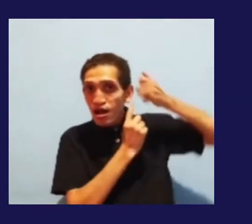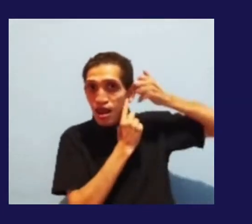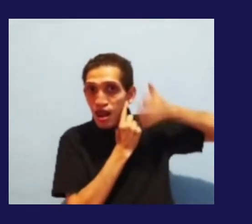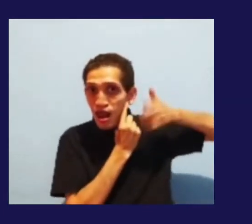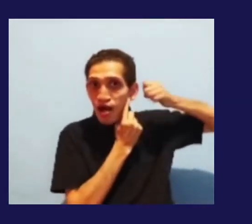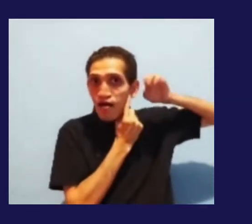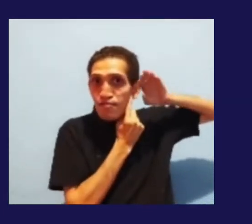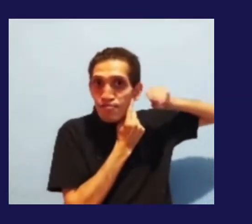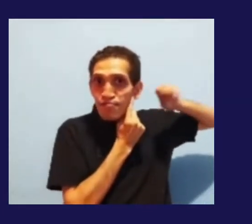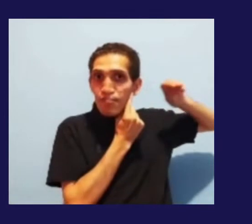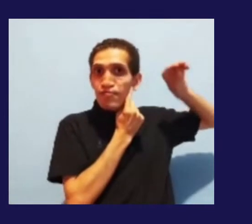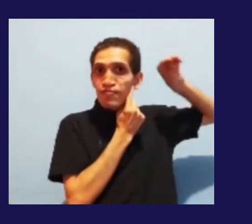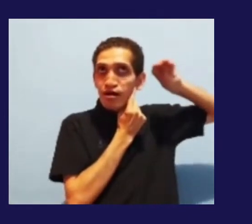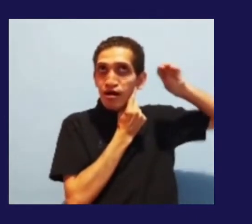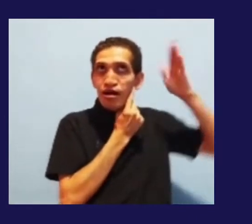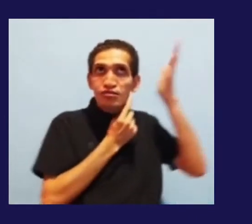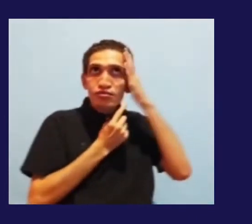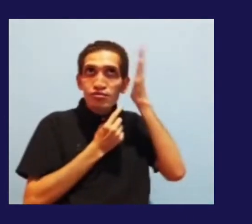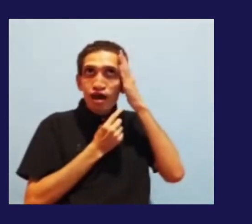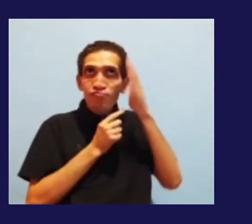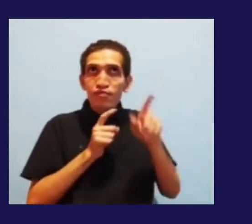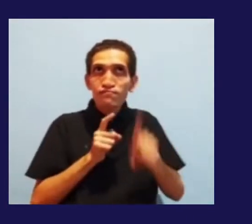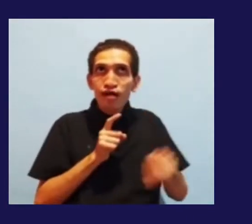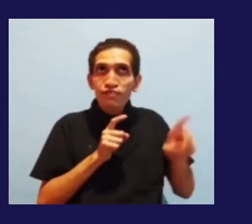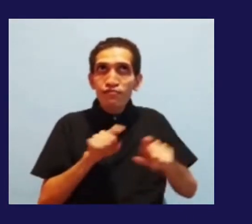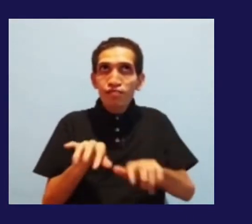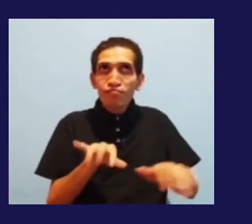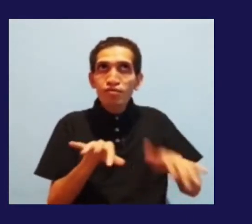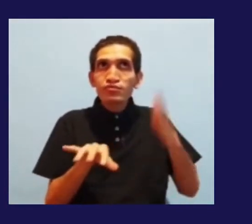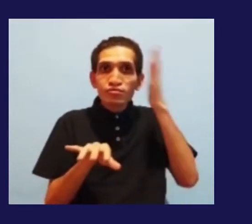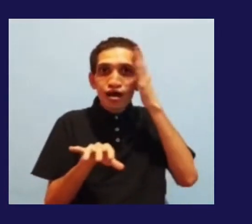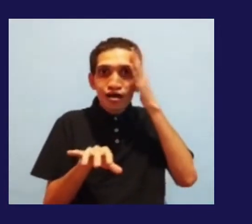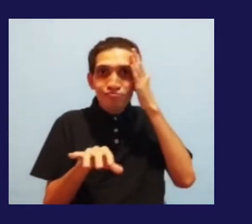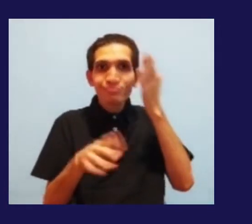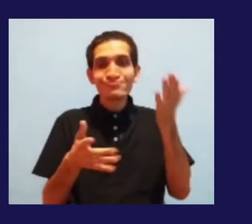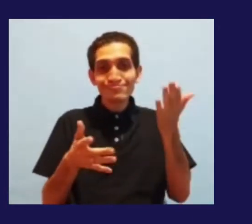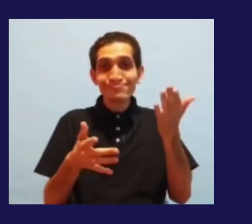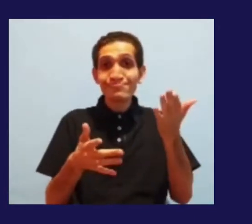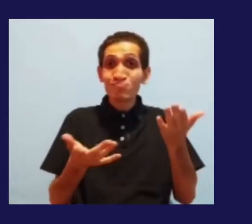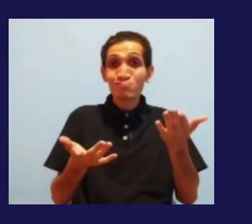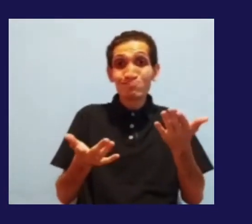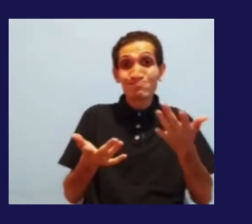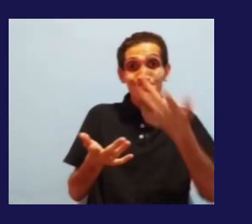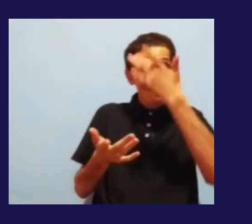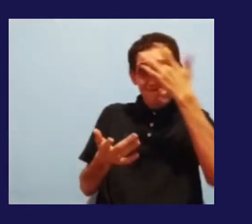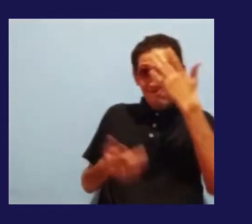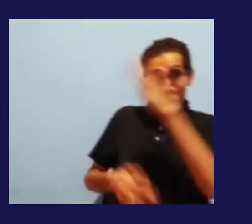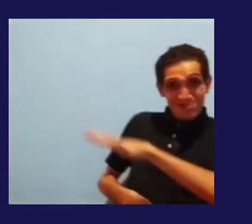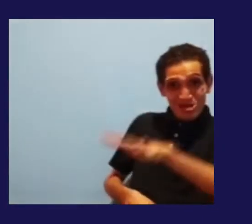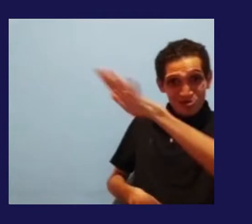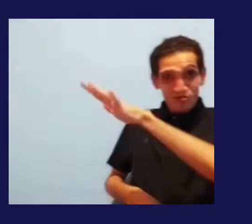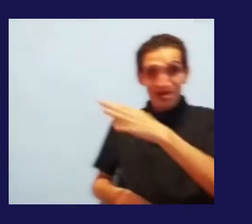às vezes, que é um equívoco, né? As pessoas que não conhecem isso, às vezes elas podem